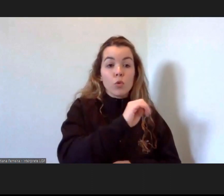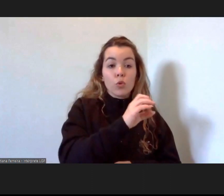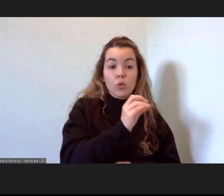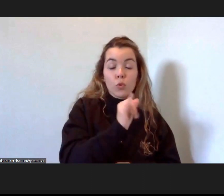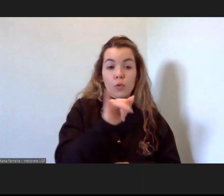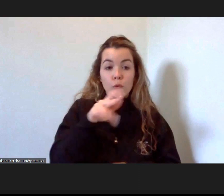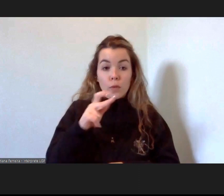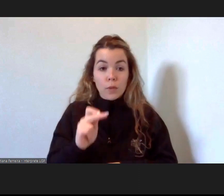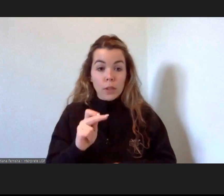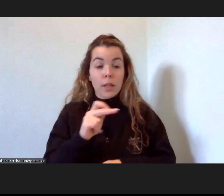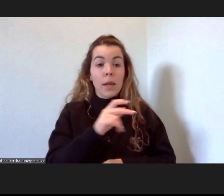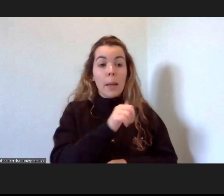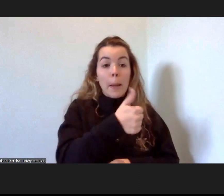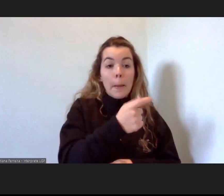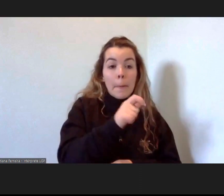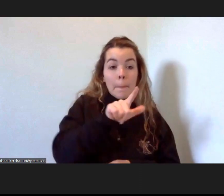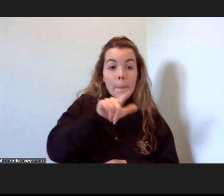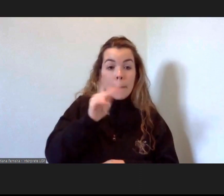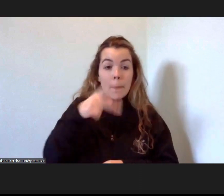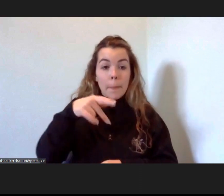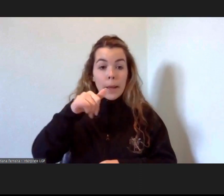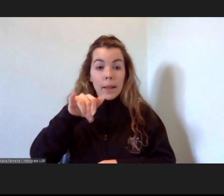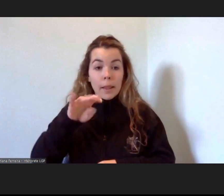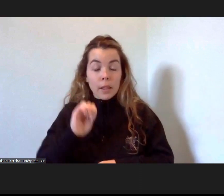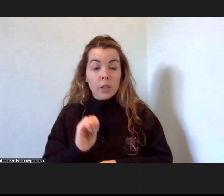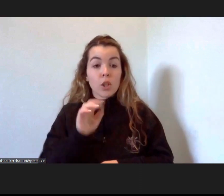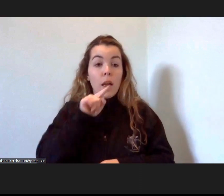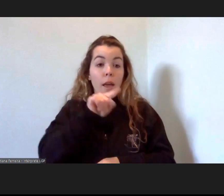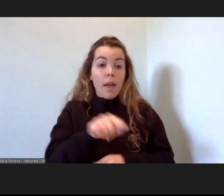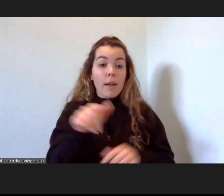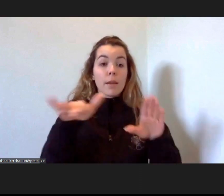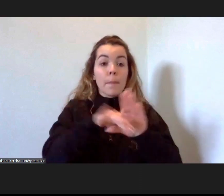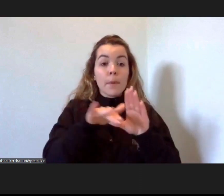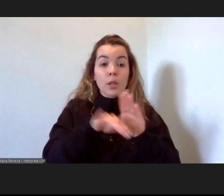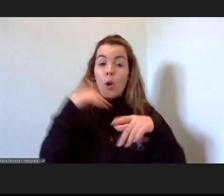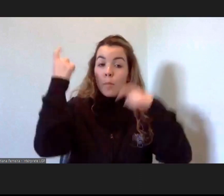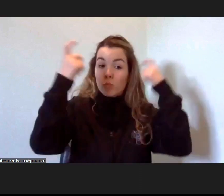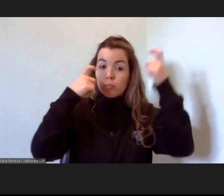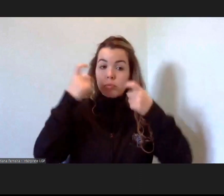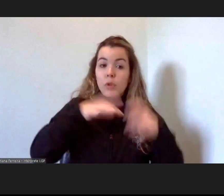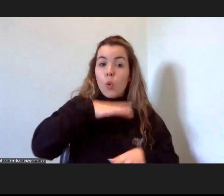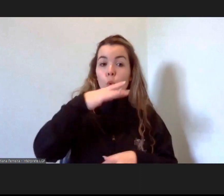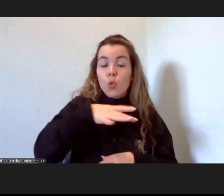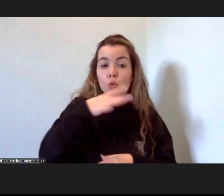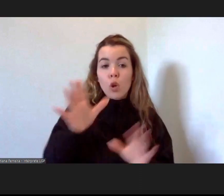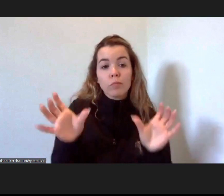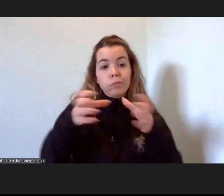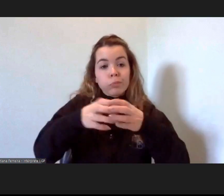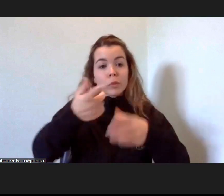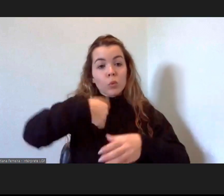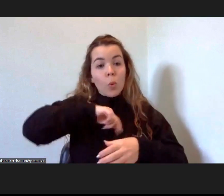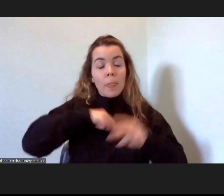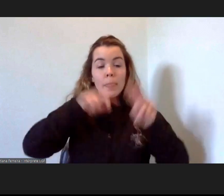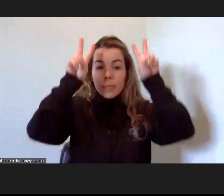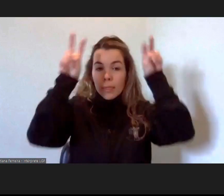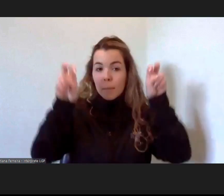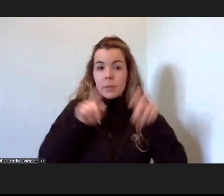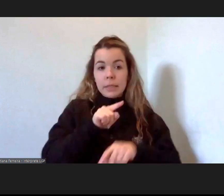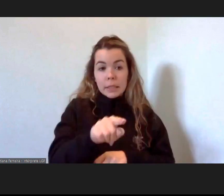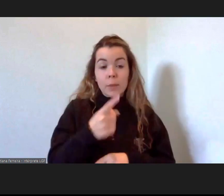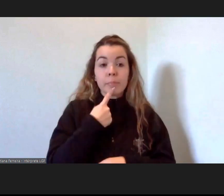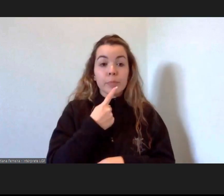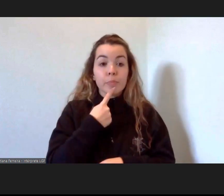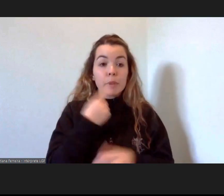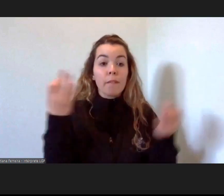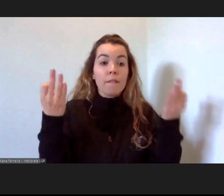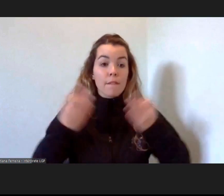esta participação e esta possibilidade de reflexão em conjunto connosco sobre estes temas, percebendo